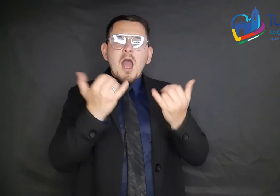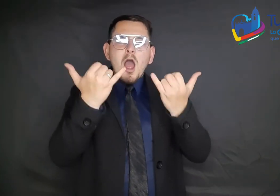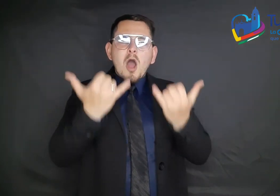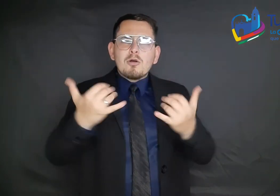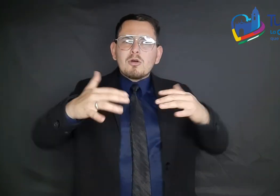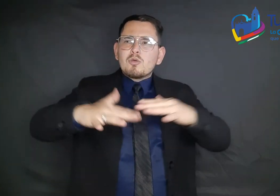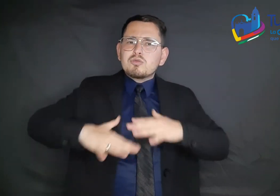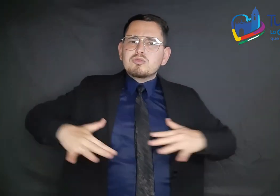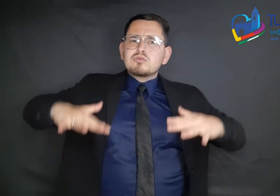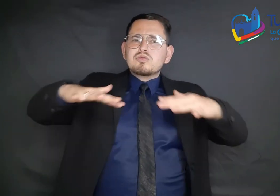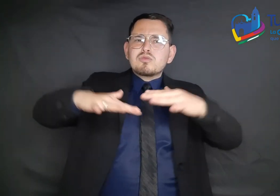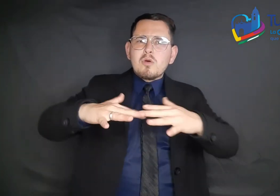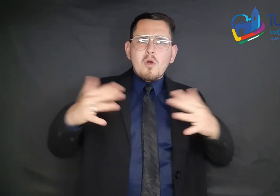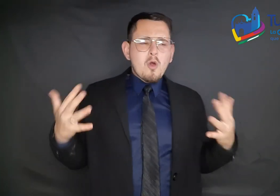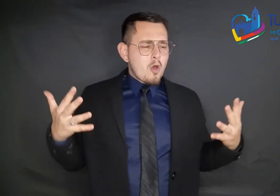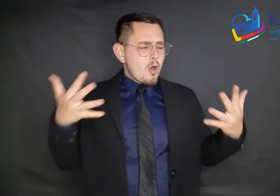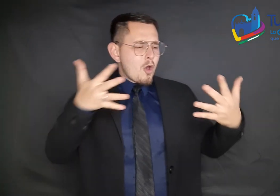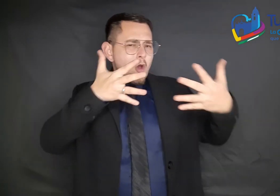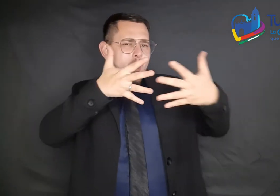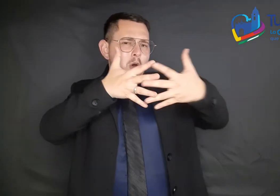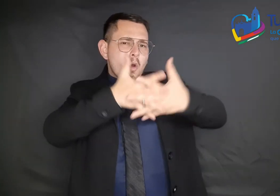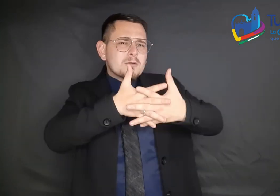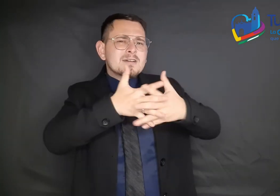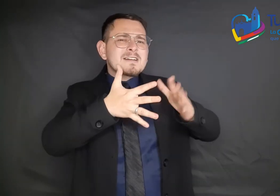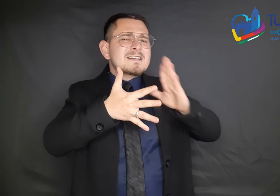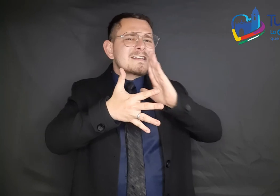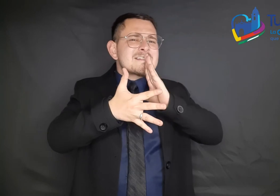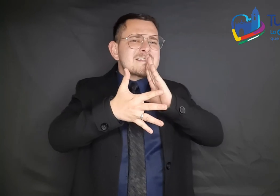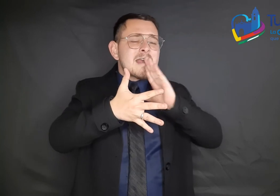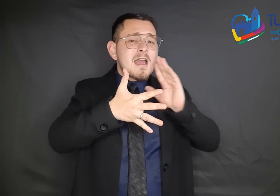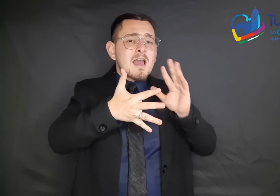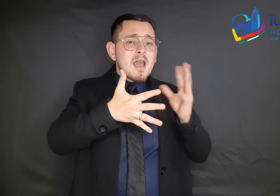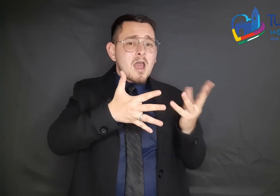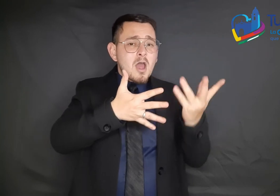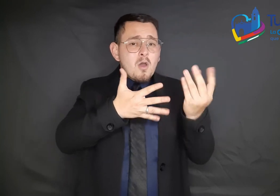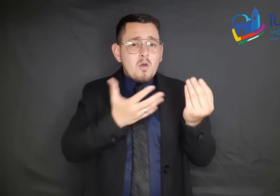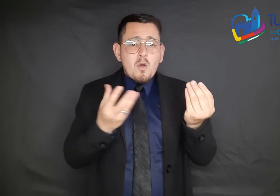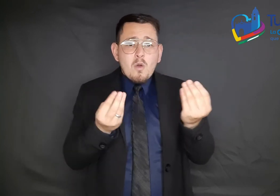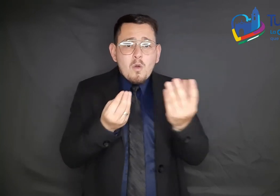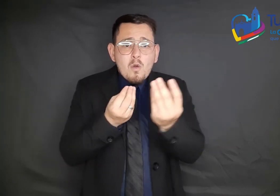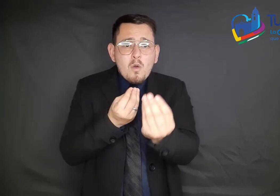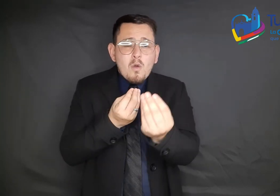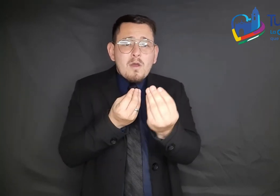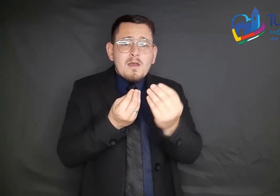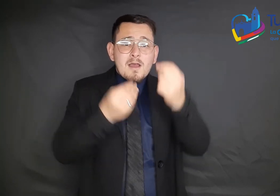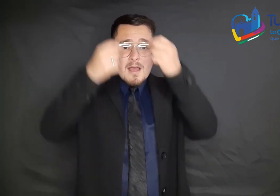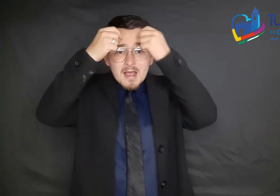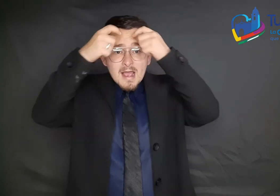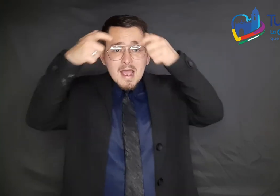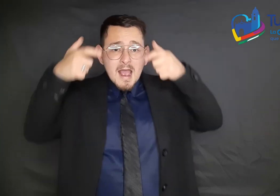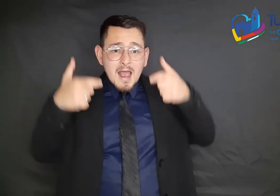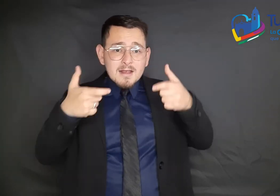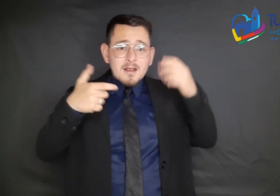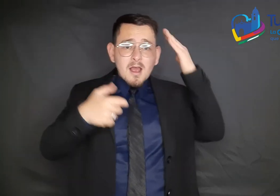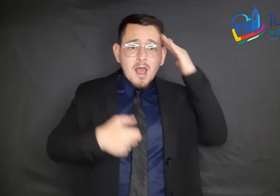articulado y colaborativo entre los actores de la cuádruple hélice, Estado, Academia, Sector Privado y